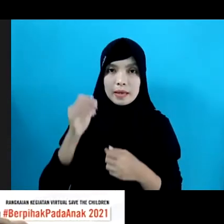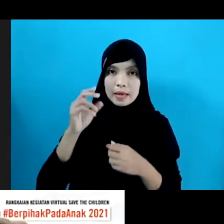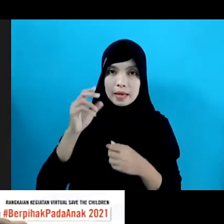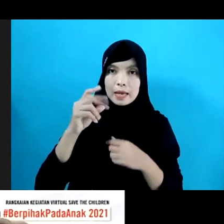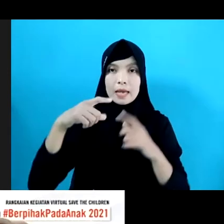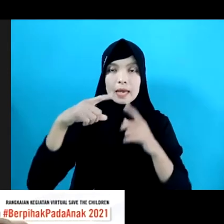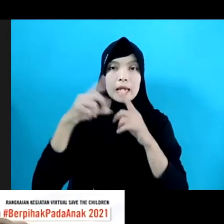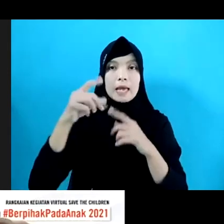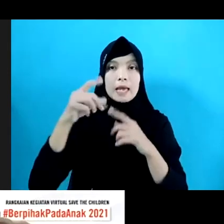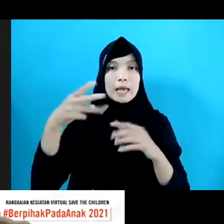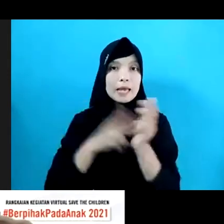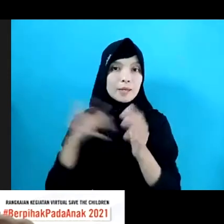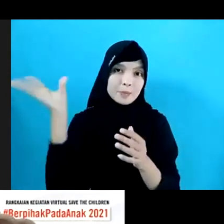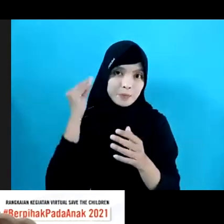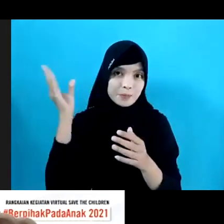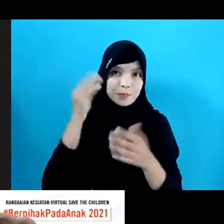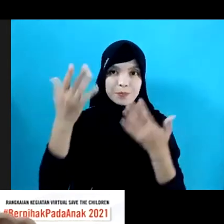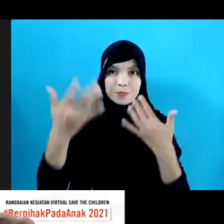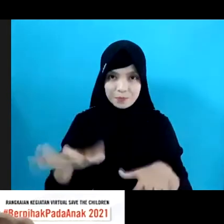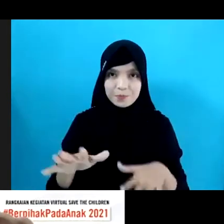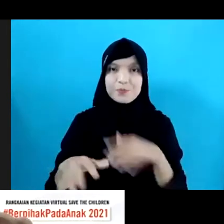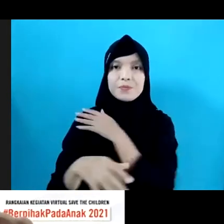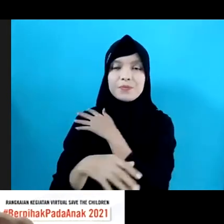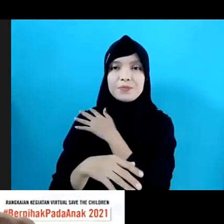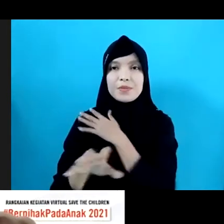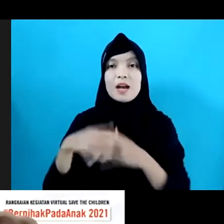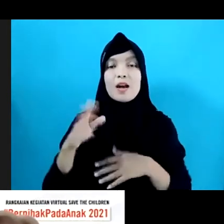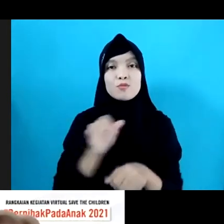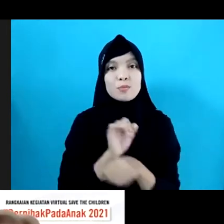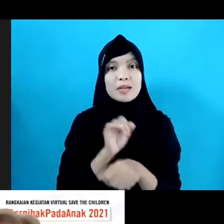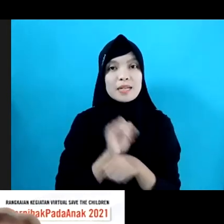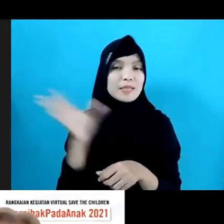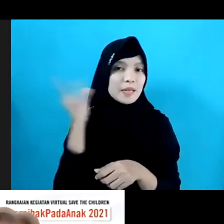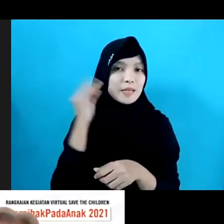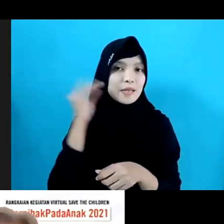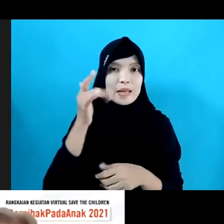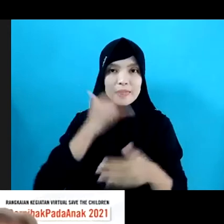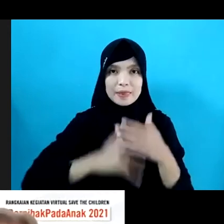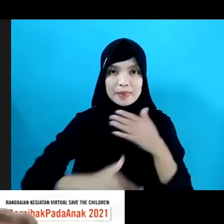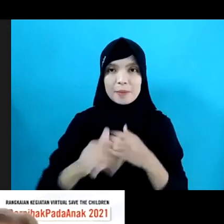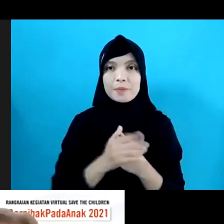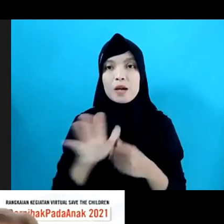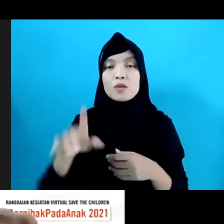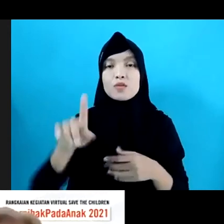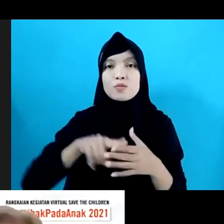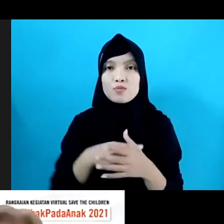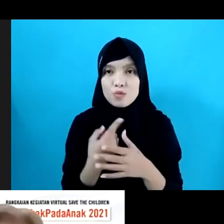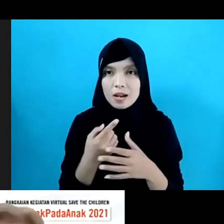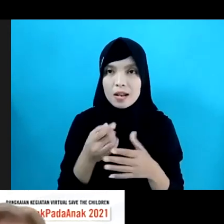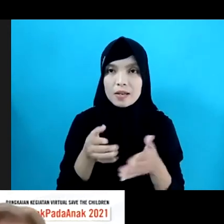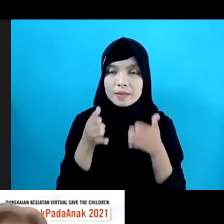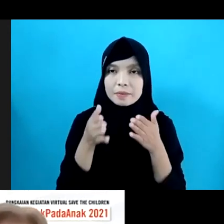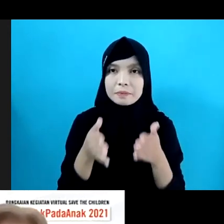Say Okay Terima Kasih Ibu Karen Kita Akan Mulai Sesinya Setelah Saya Memperkenalkan